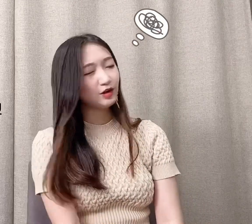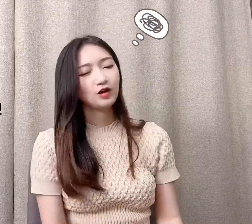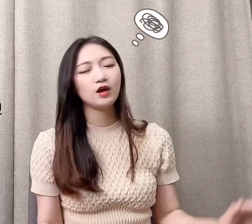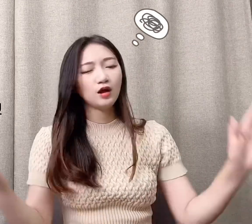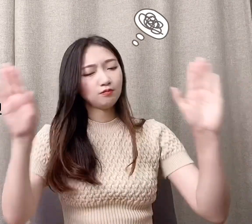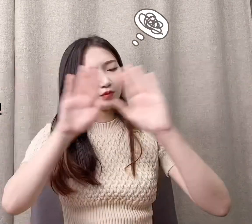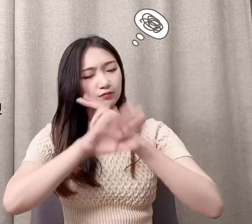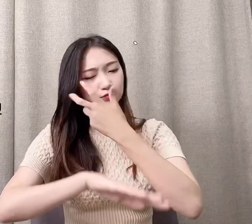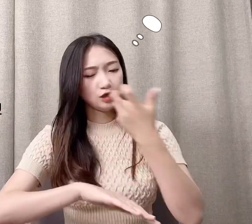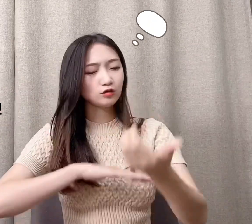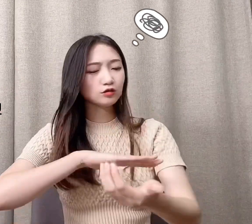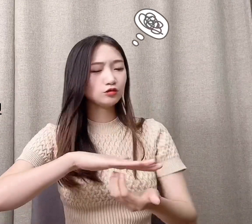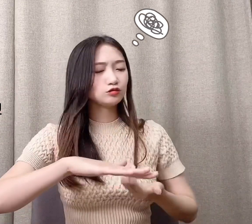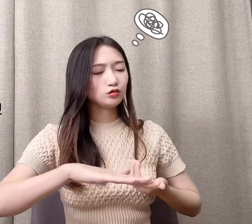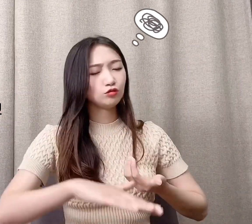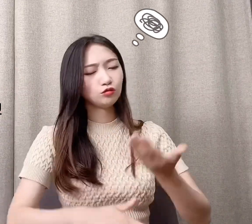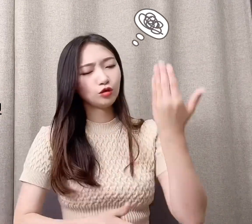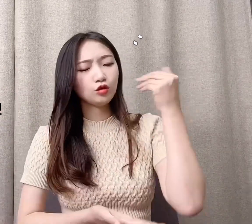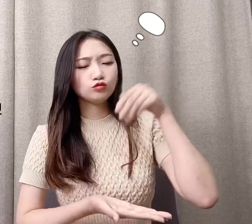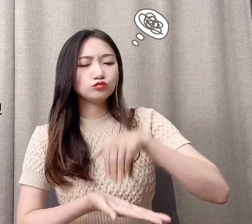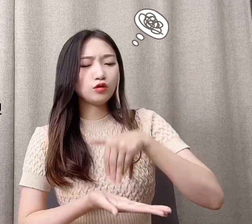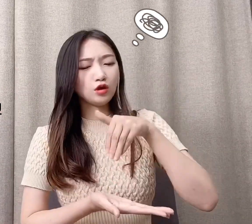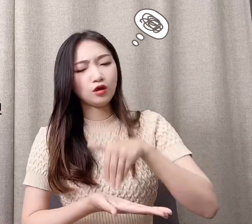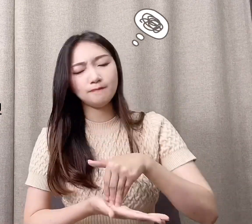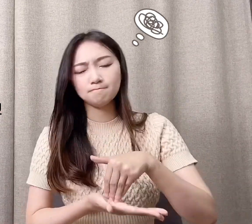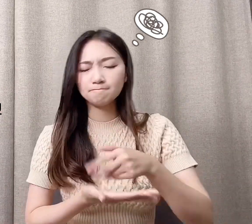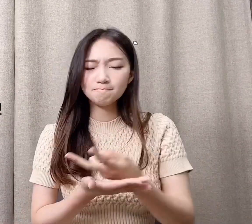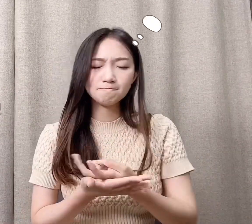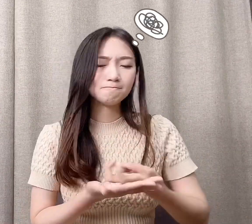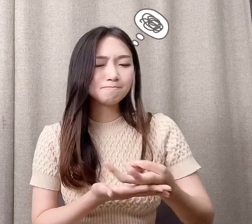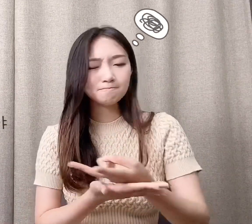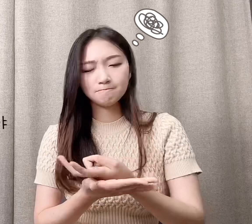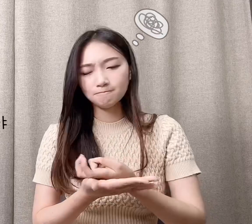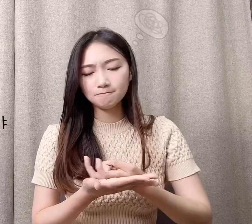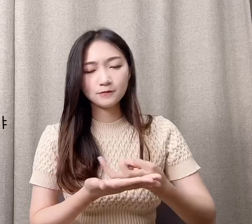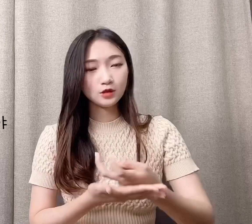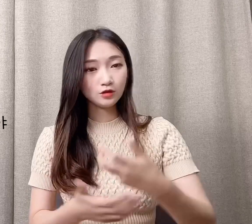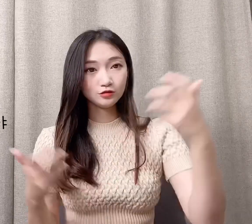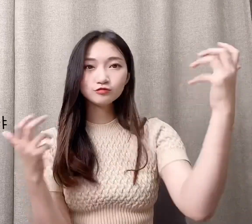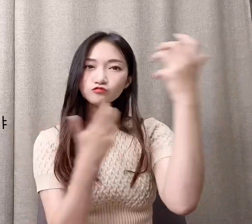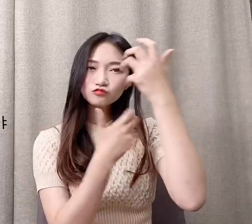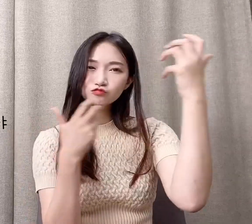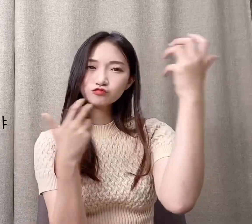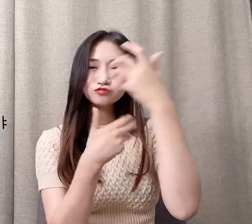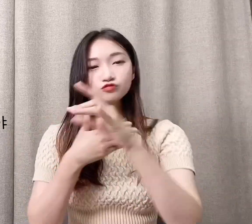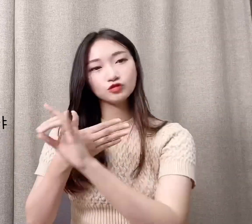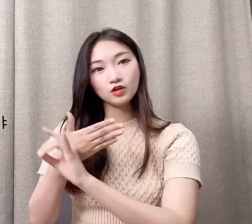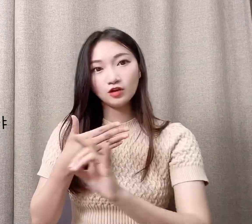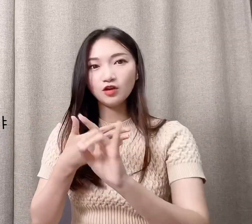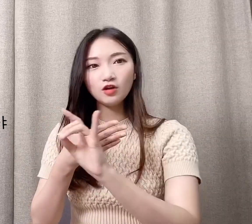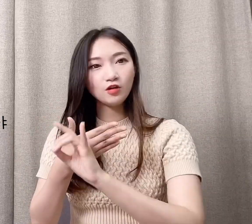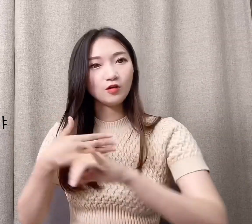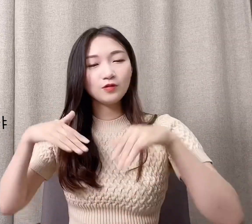밤도 후회로 찾아듬고 오늘 지도해 드리려 오늘